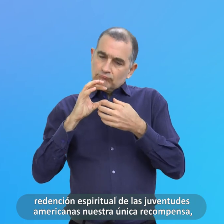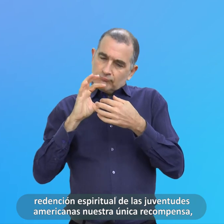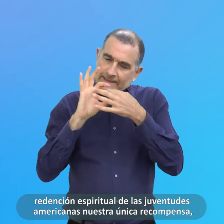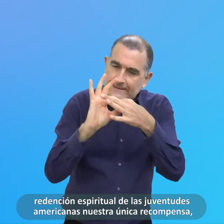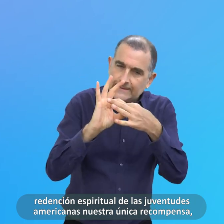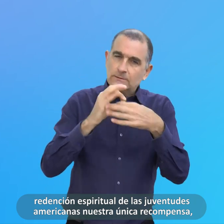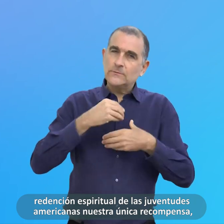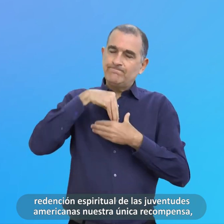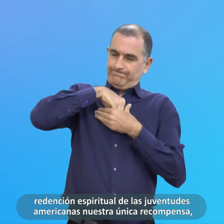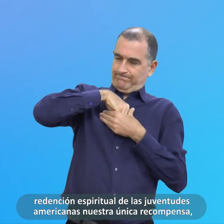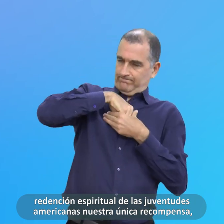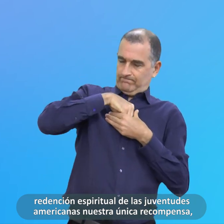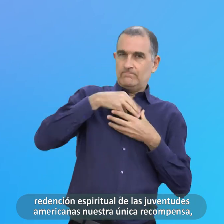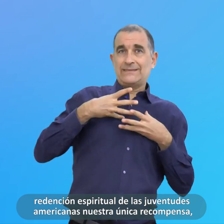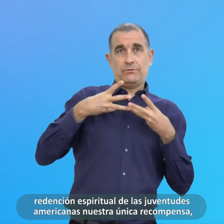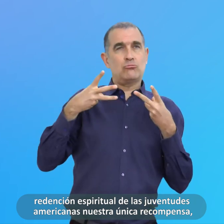Única Recompensa